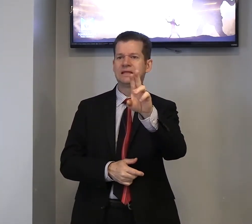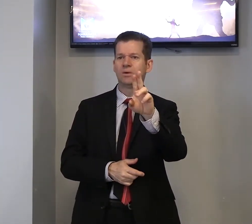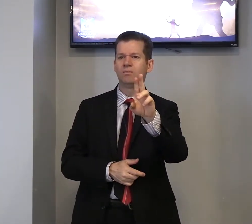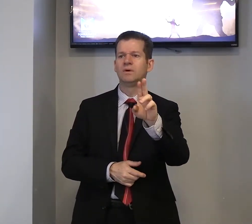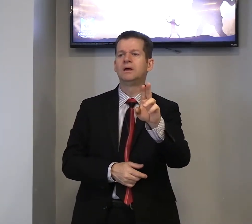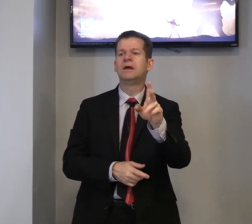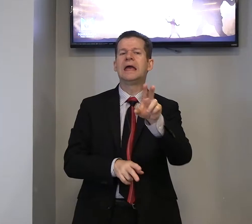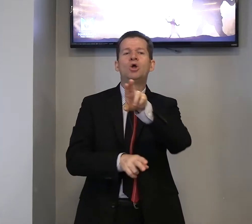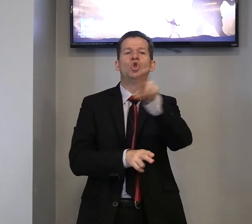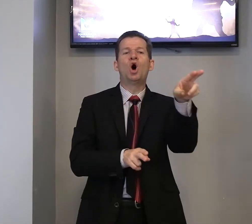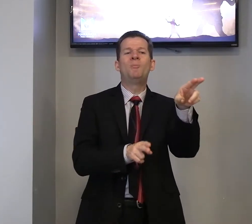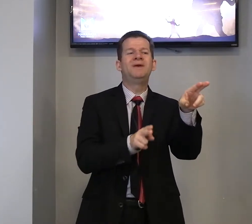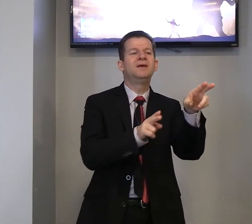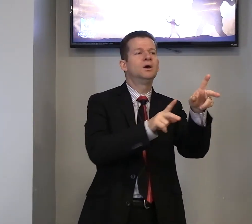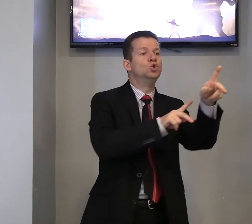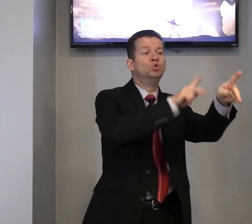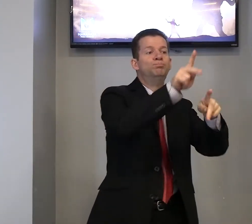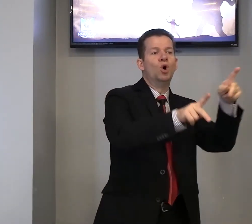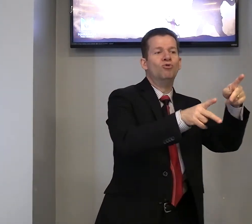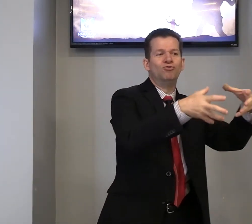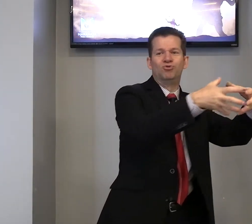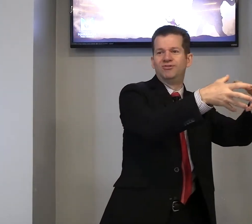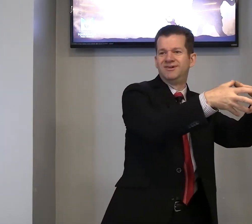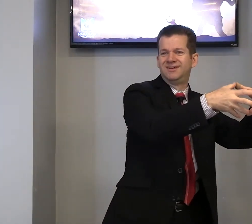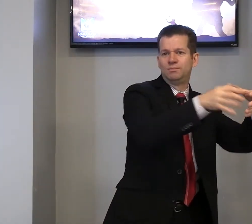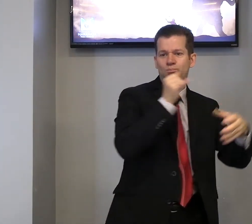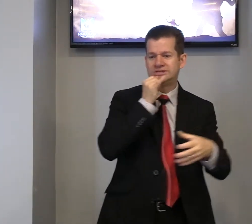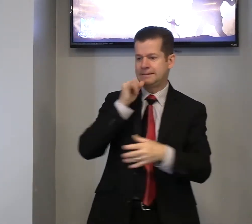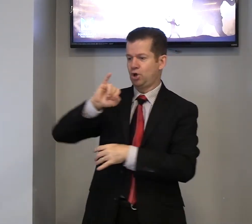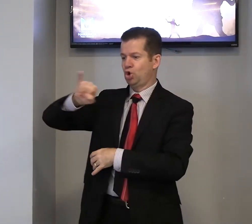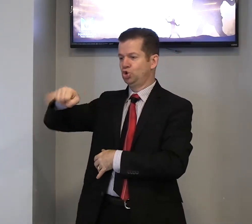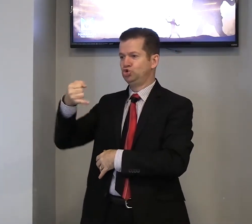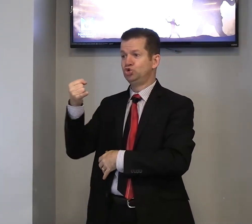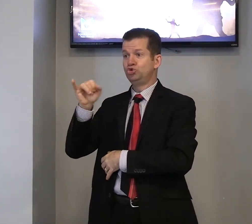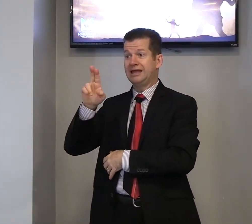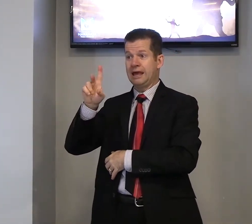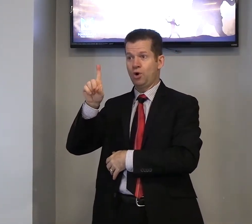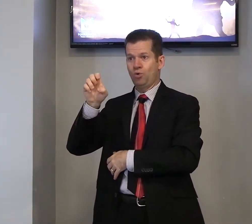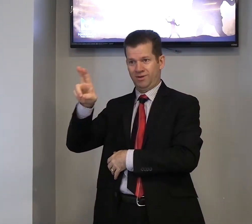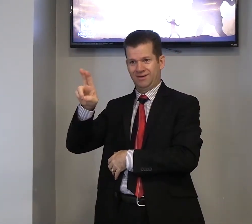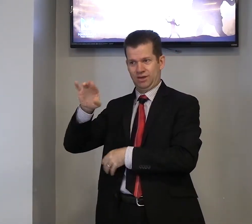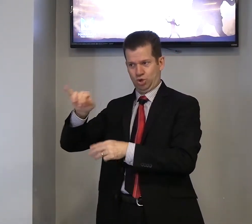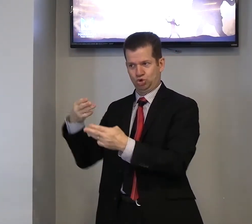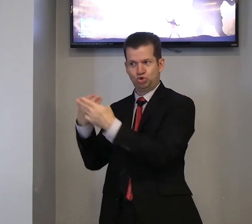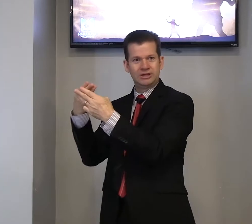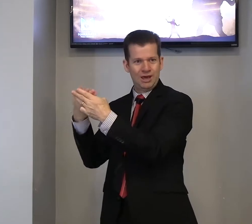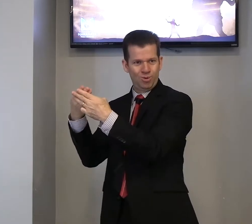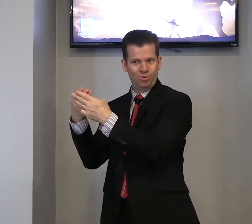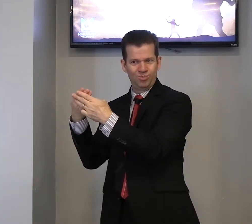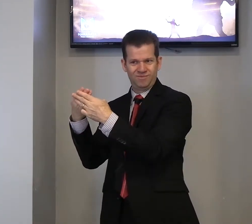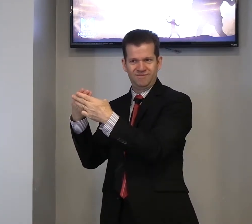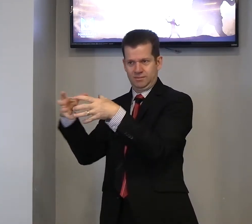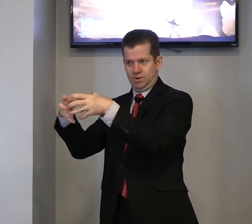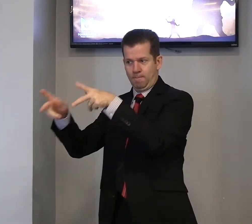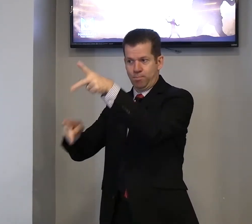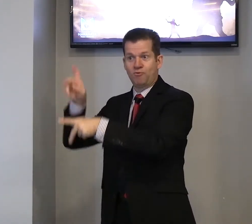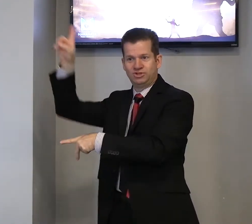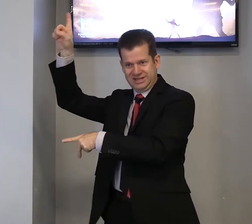É o nome do povo. Por exemplo, judeu, judeu, povo de